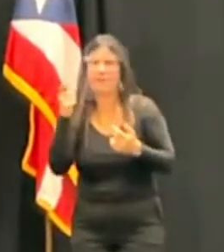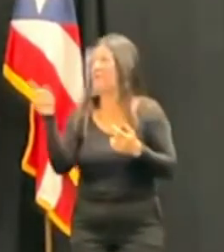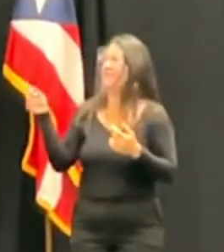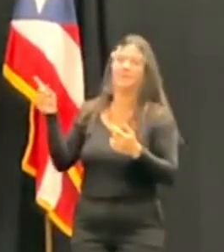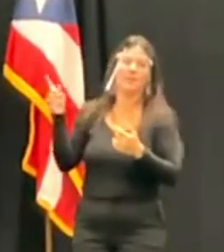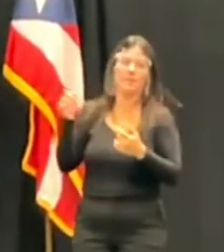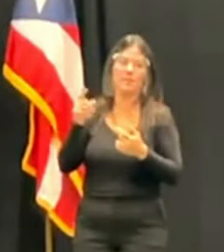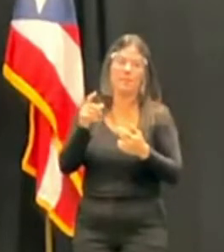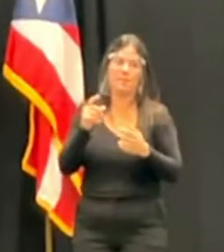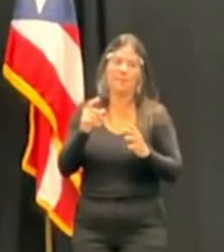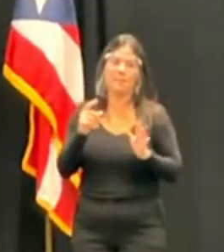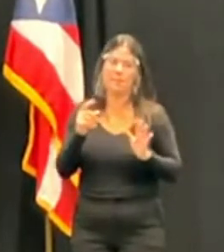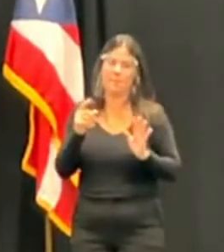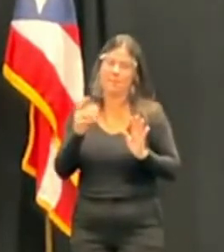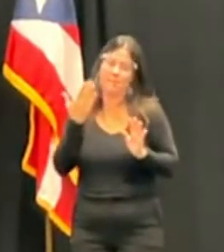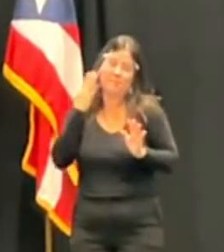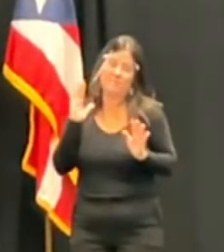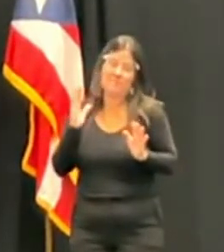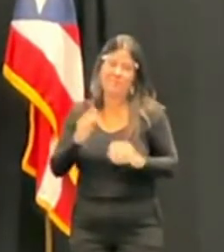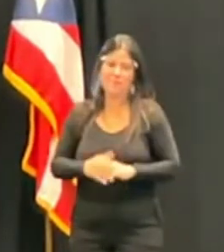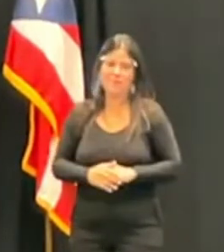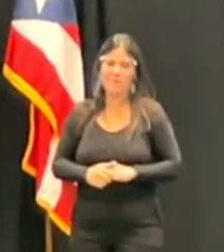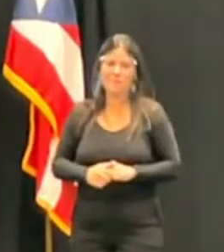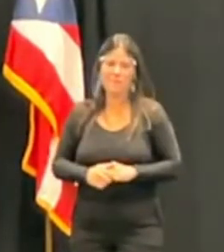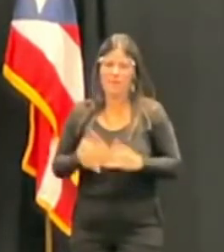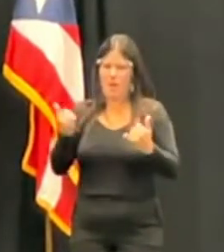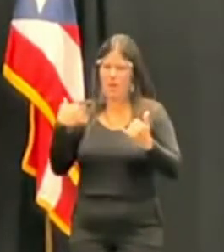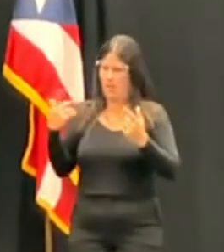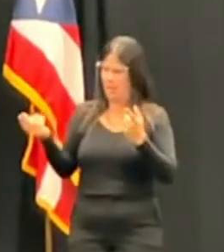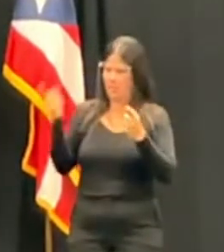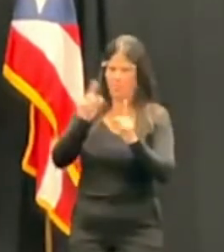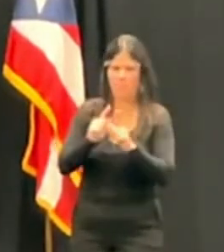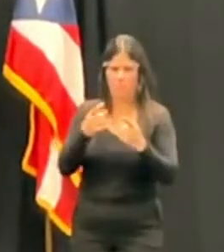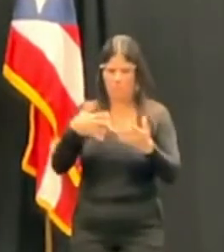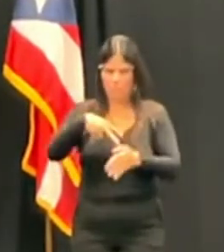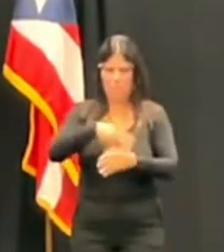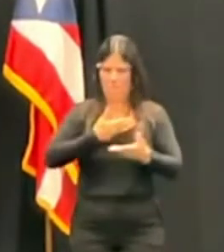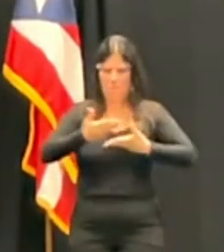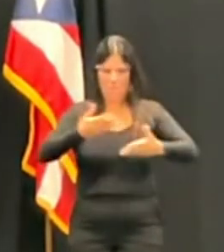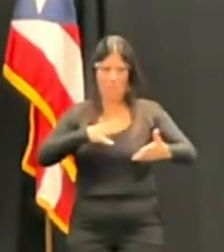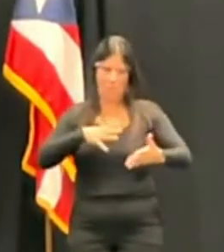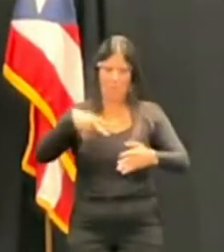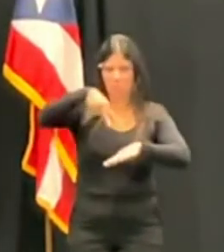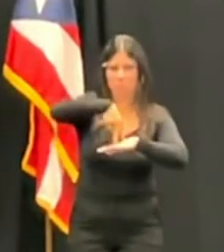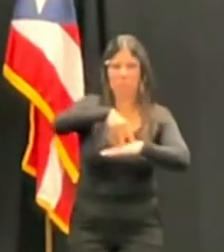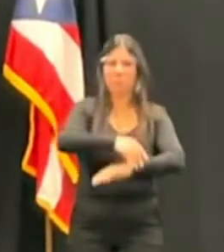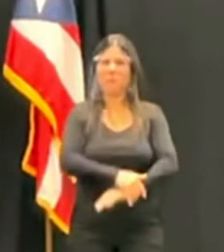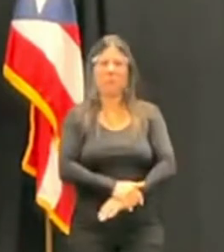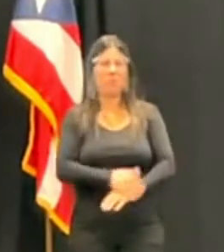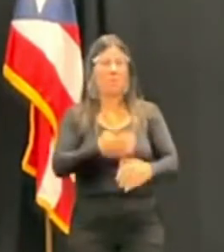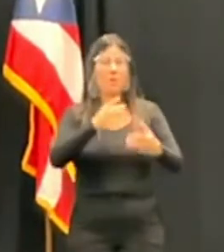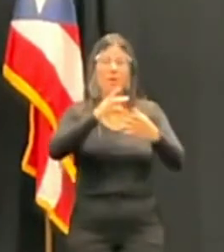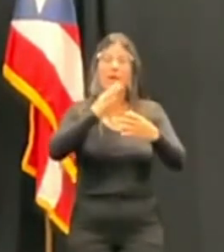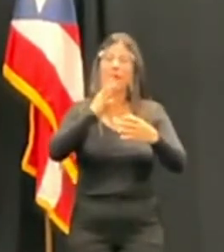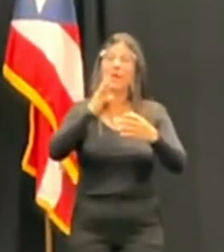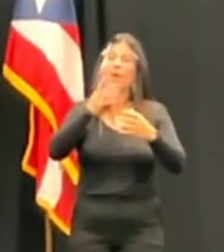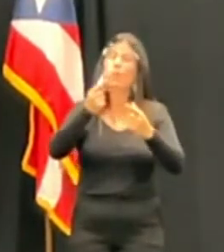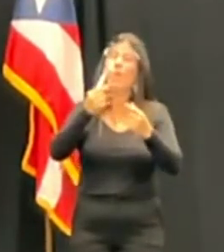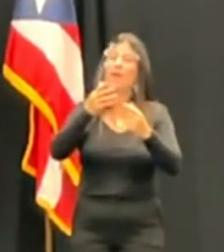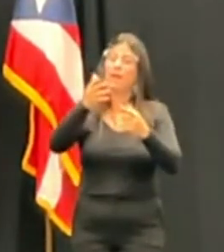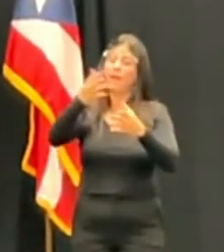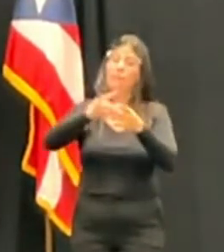hablado aquí, ellas dos me han invitado a que esté aquí y yo he hablado de lo que yo conozco. Son sus calificaciones